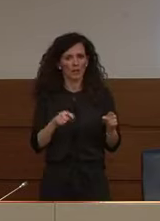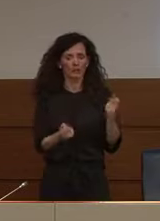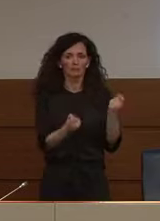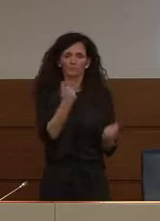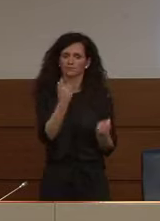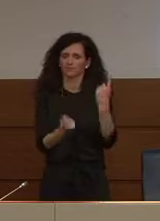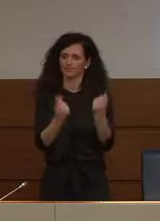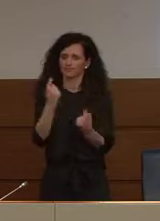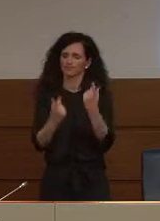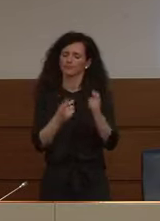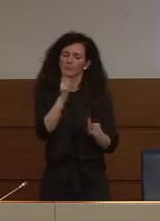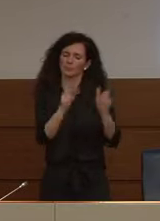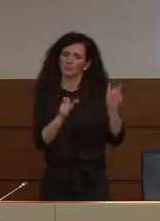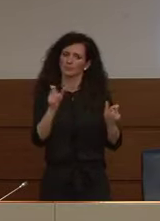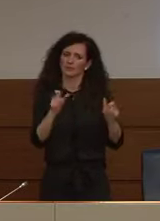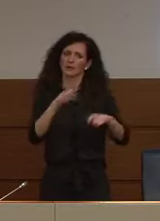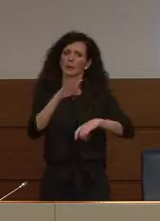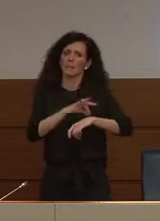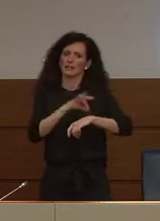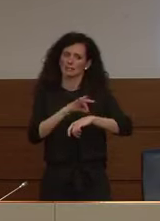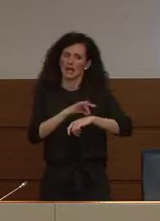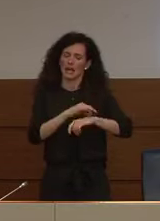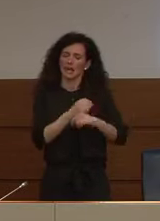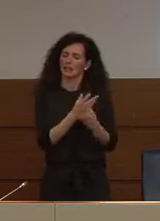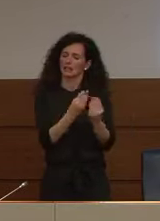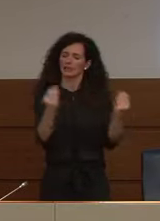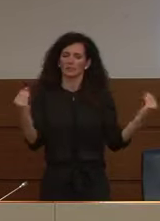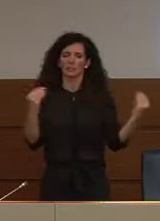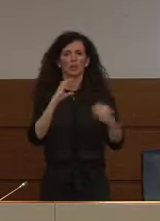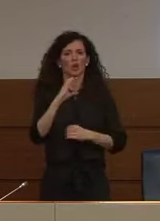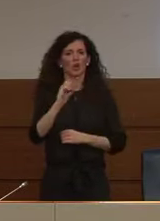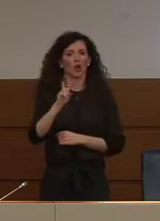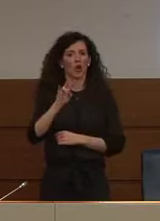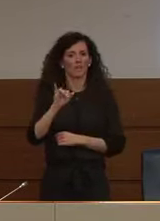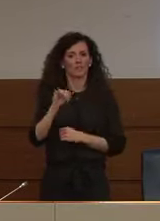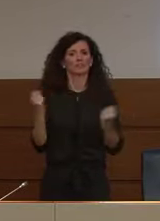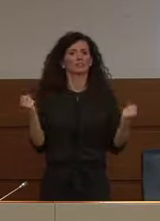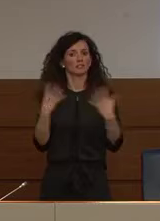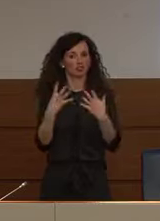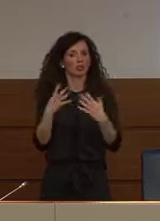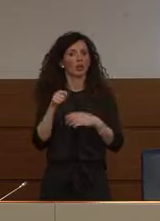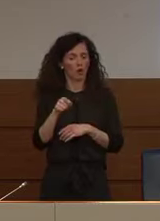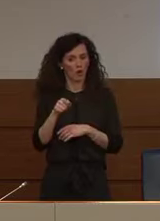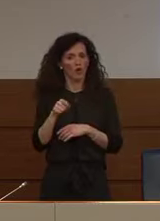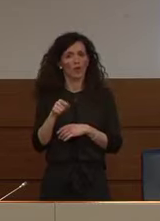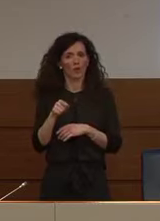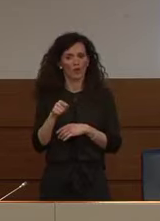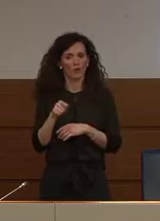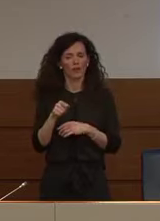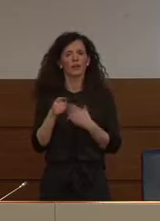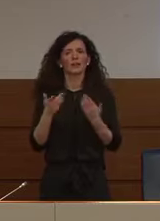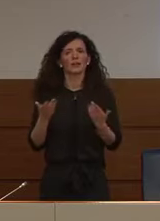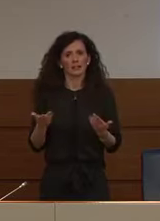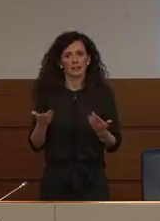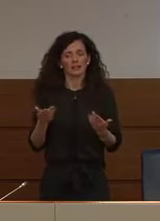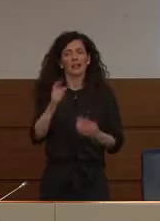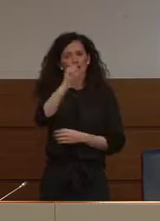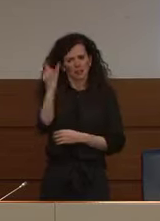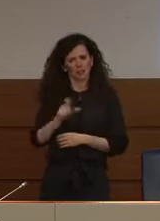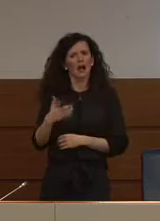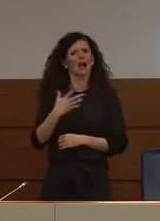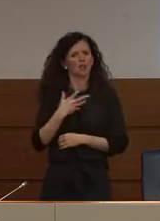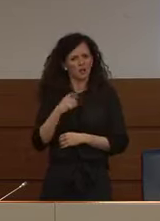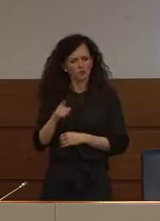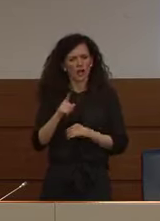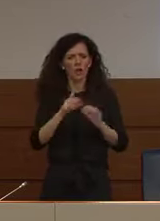colpiti da Covid-19 ma anche tutti gli strumenti per rappresentare un punto